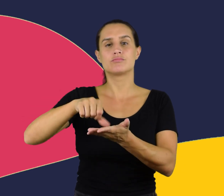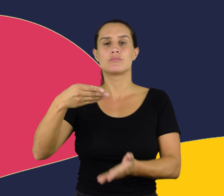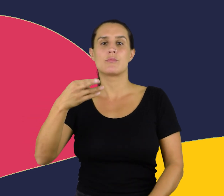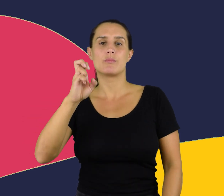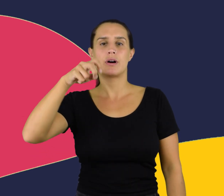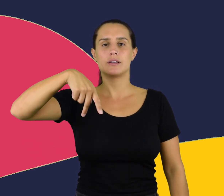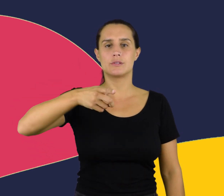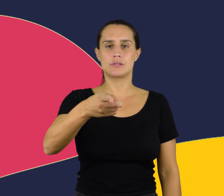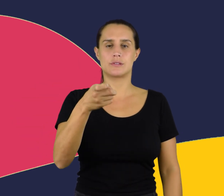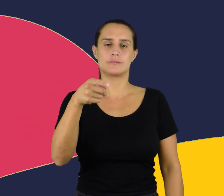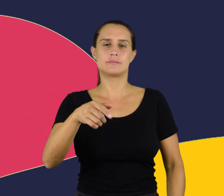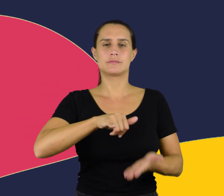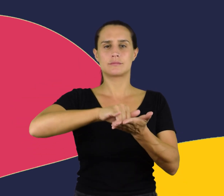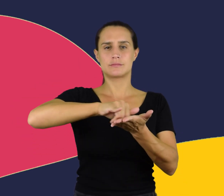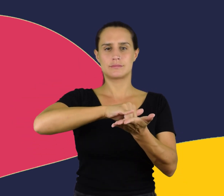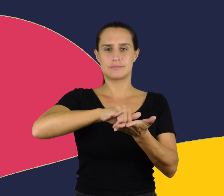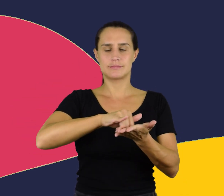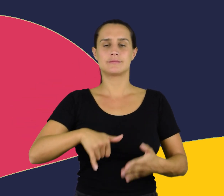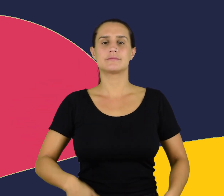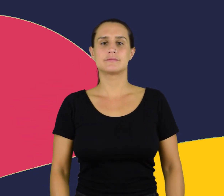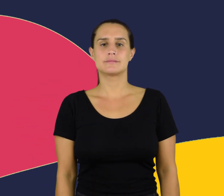Música de rap Música de